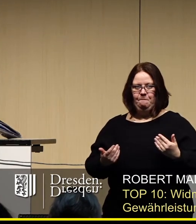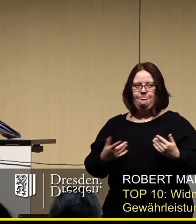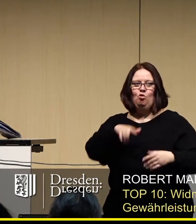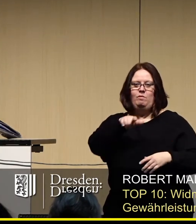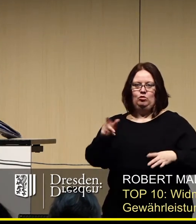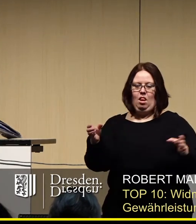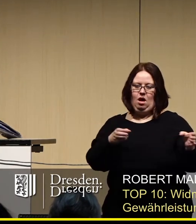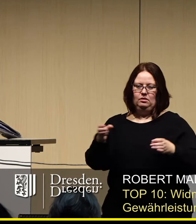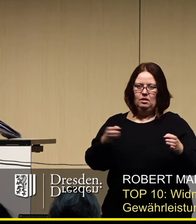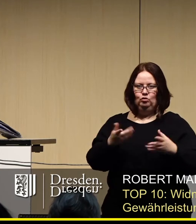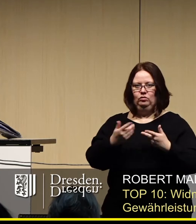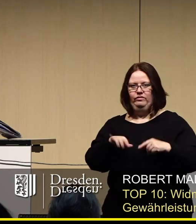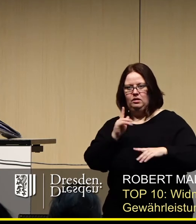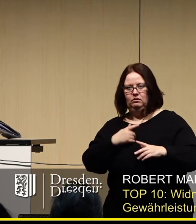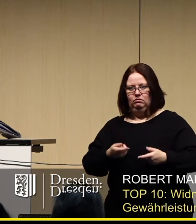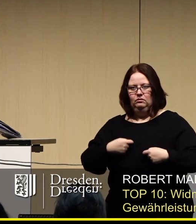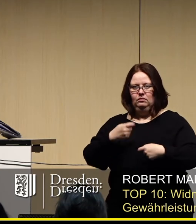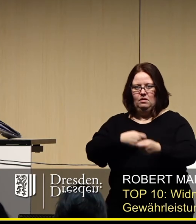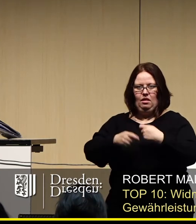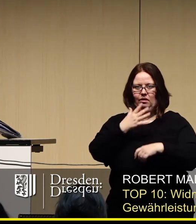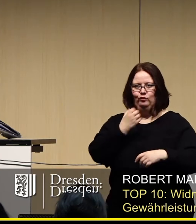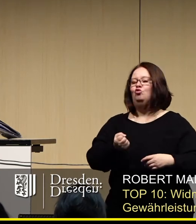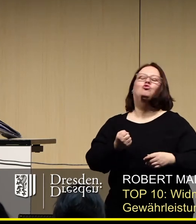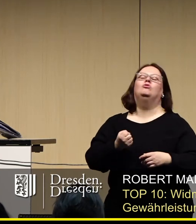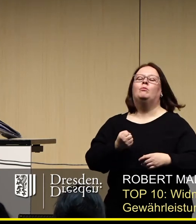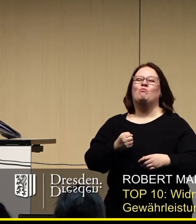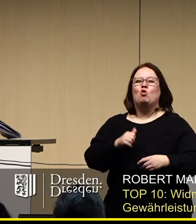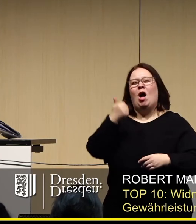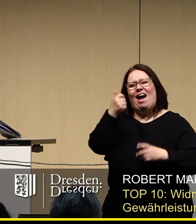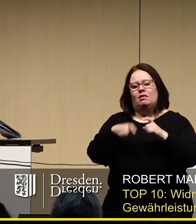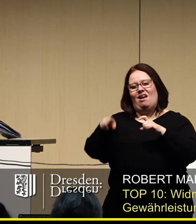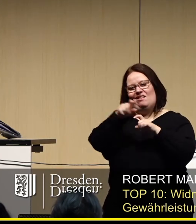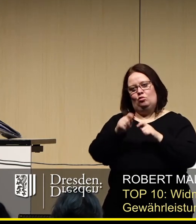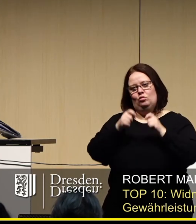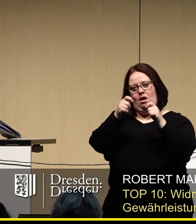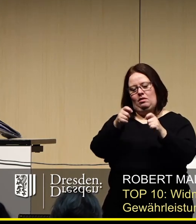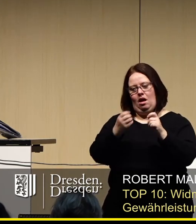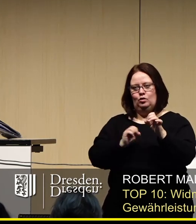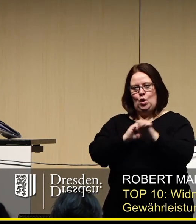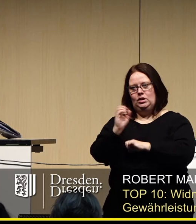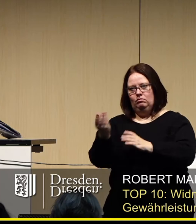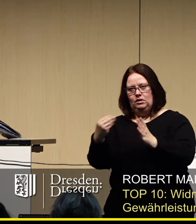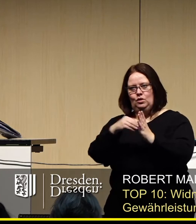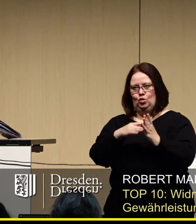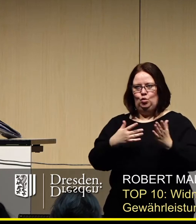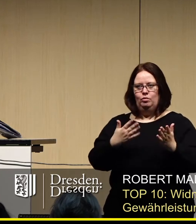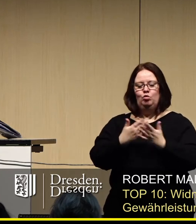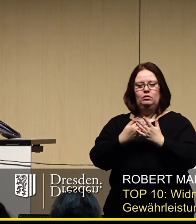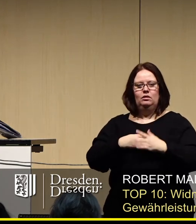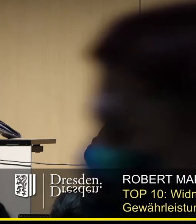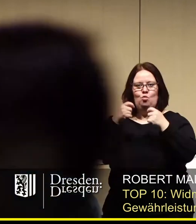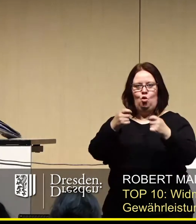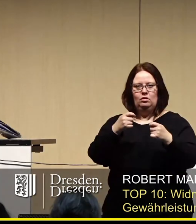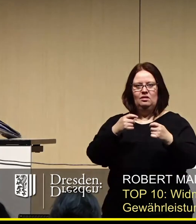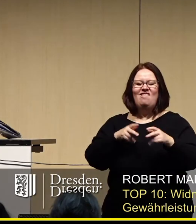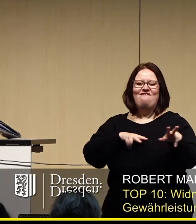Personal und ihre Ressourcen auf den Weg zu bringen. Wir haben noch einen Ergänzungsantrag zu dem Thema eingereicht. Und zwar beantragen wir die